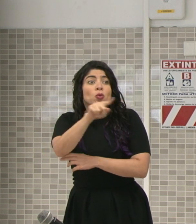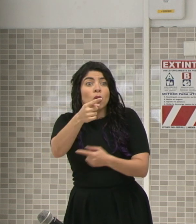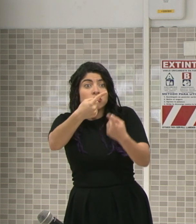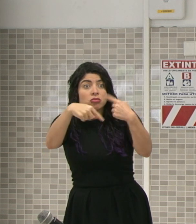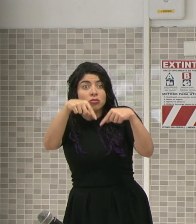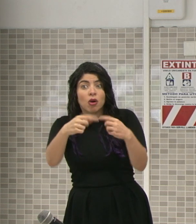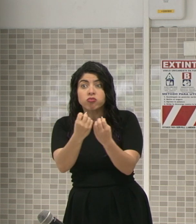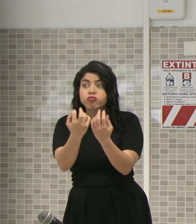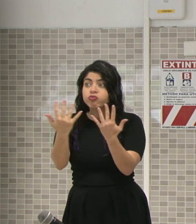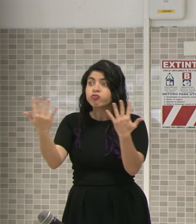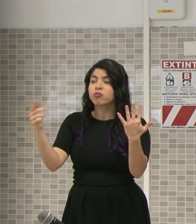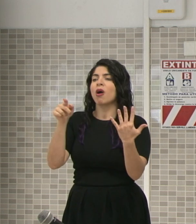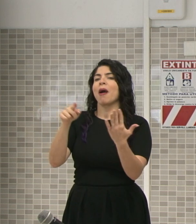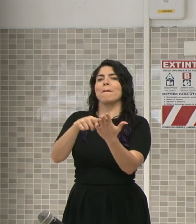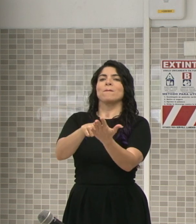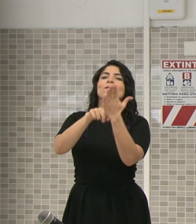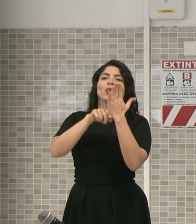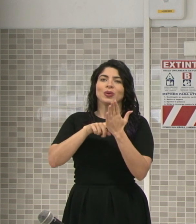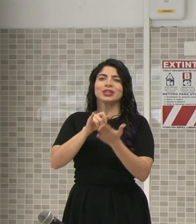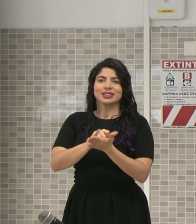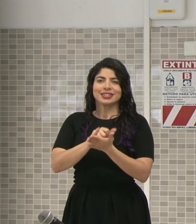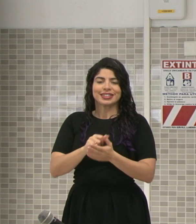y todos aquí es muestra de ello.